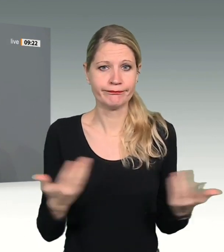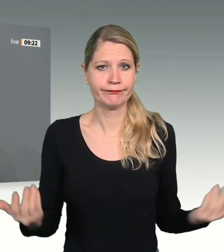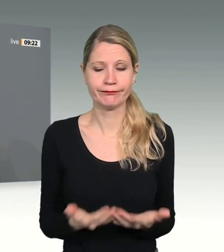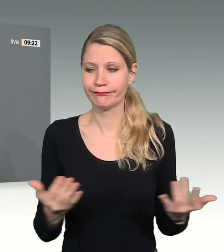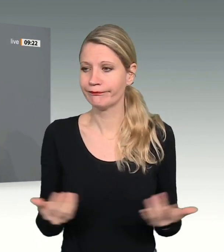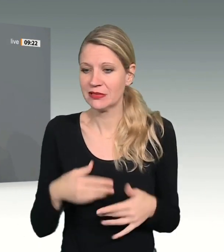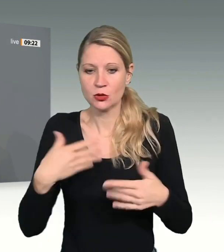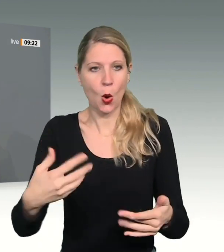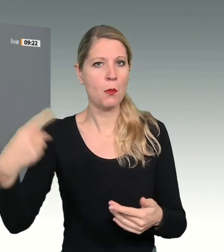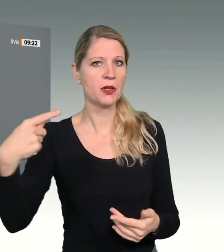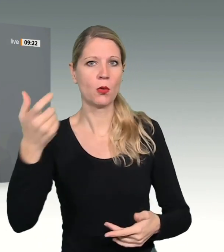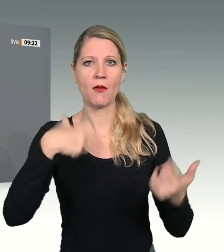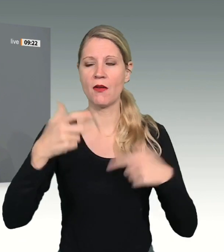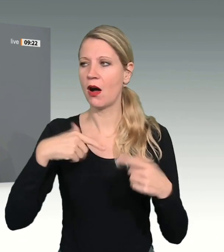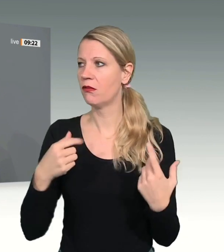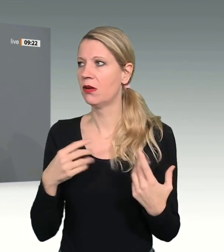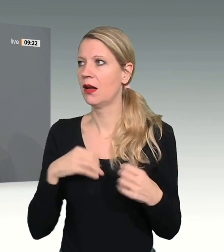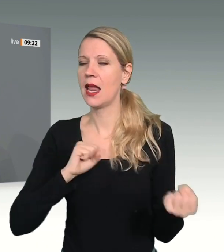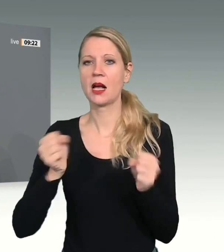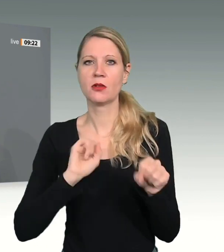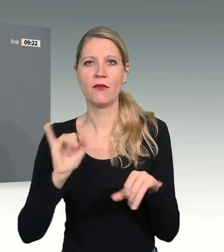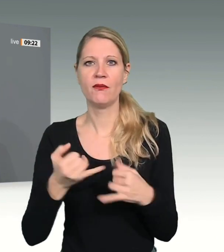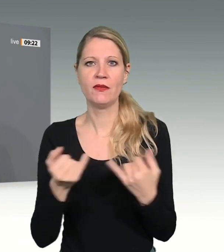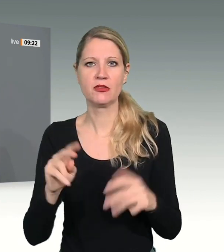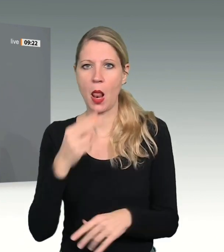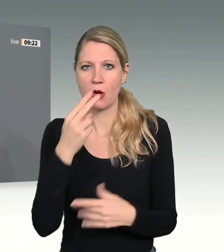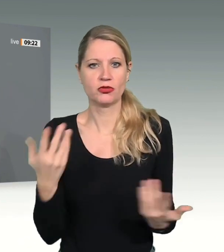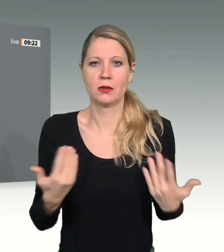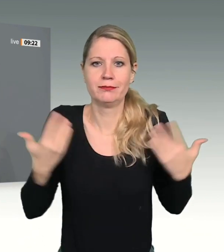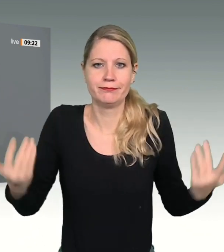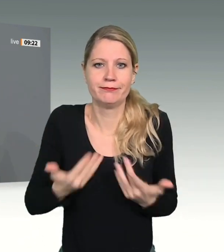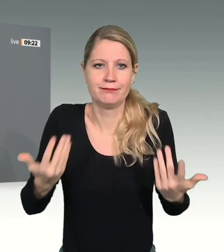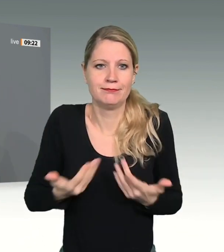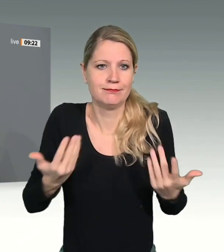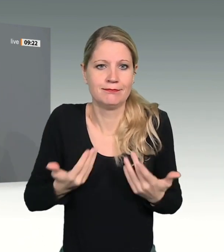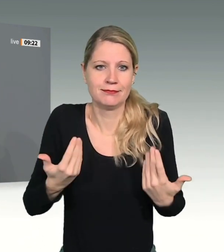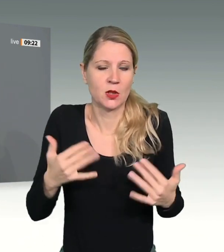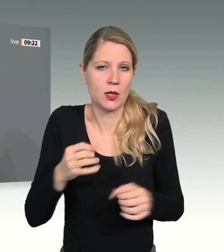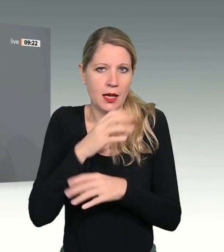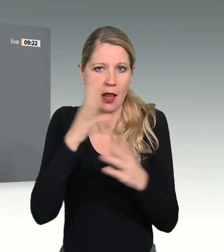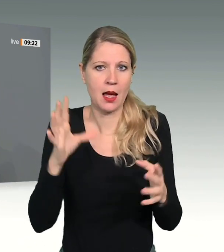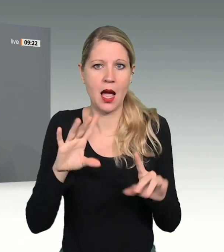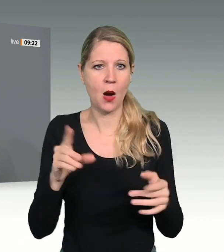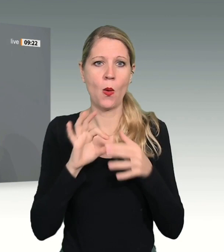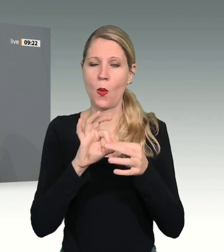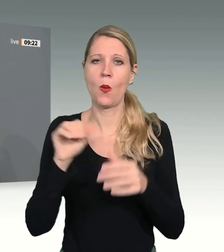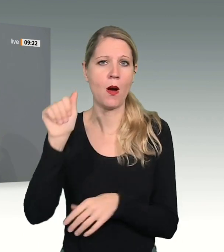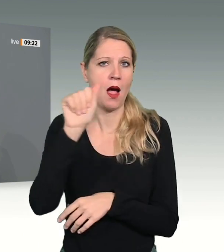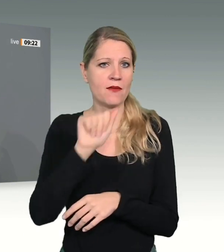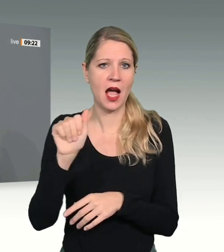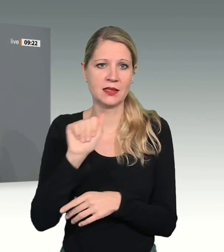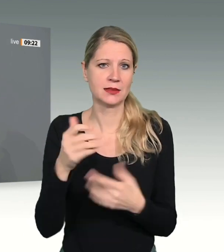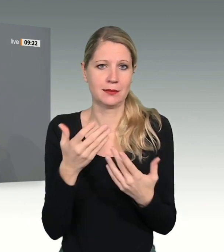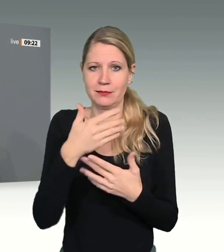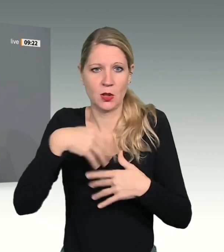Huntington schon in seinem Clash of Civilizations 96 hinterfragt. Und noch immer suchen